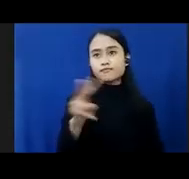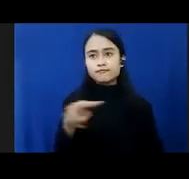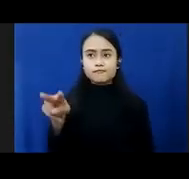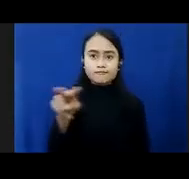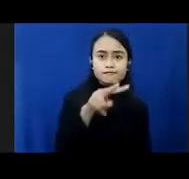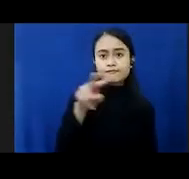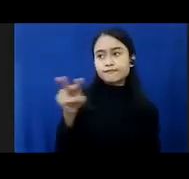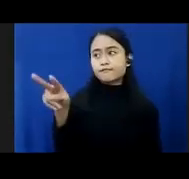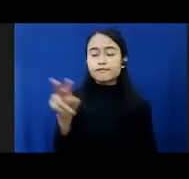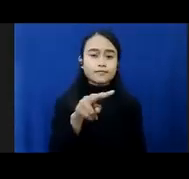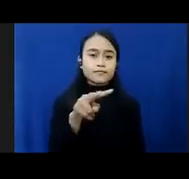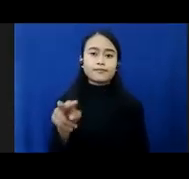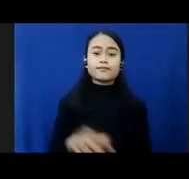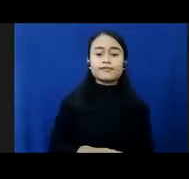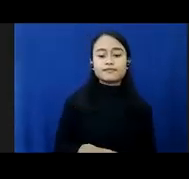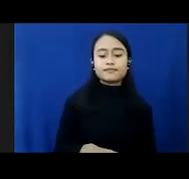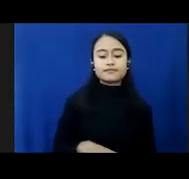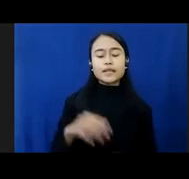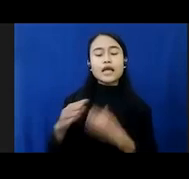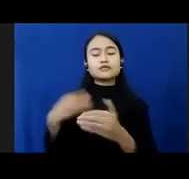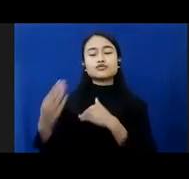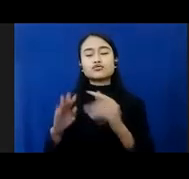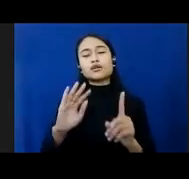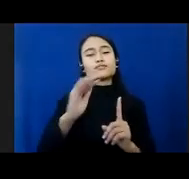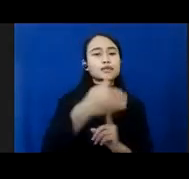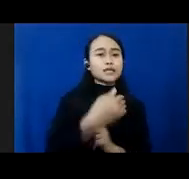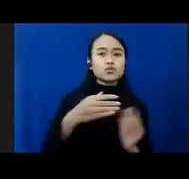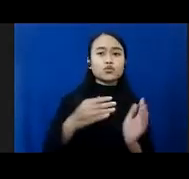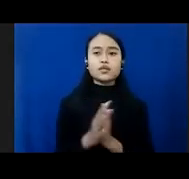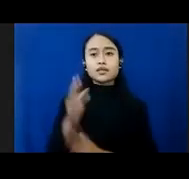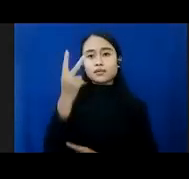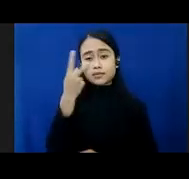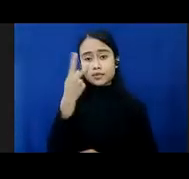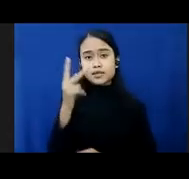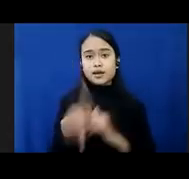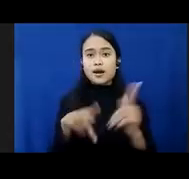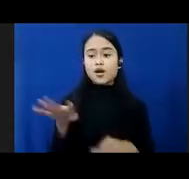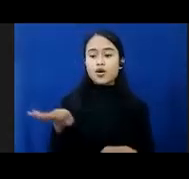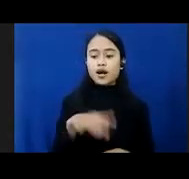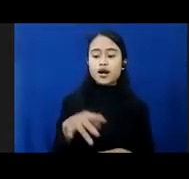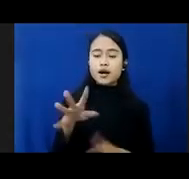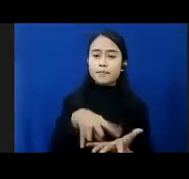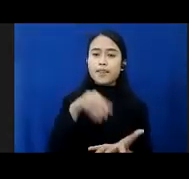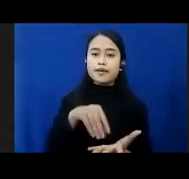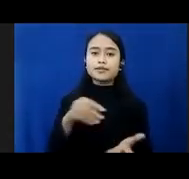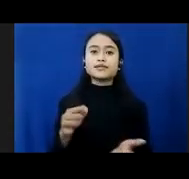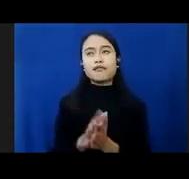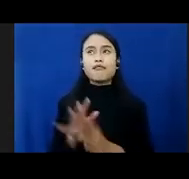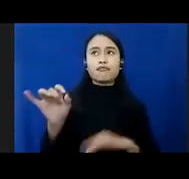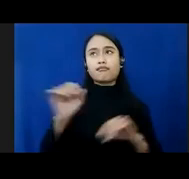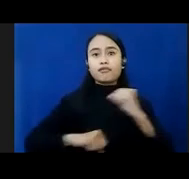memata-matai, yang mempatroli untuk melindungi anak-anak ketika mereka sedang belajar, sedang berkegiatan sosial, dan lain-lain.